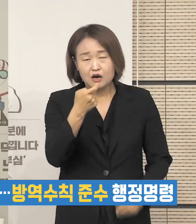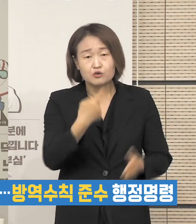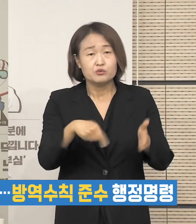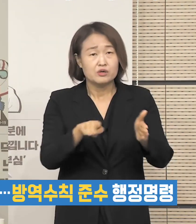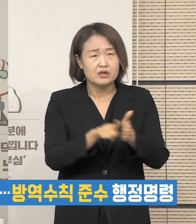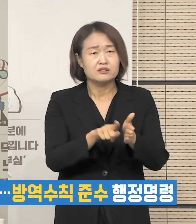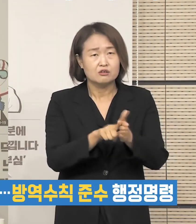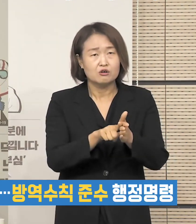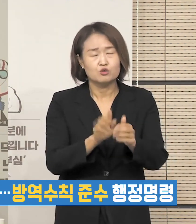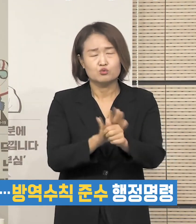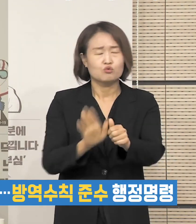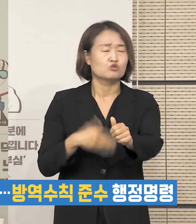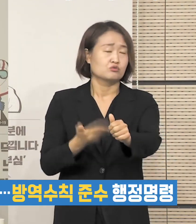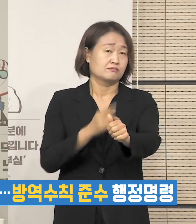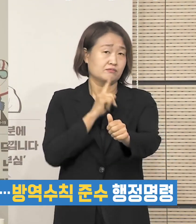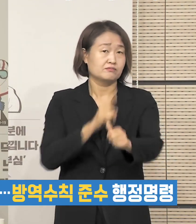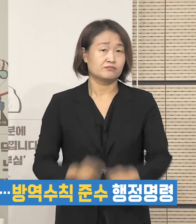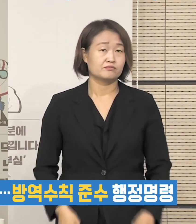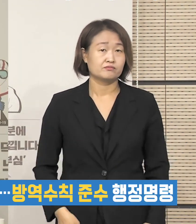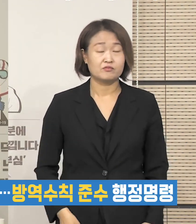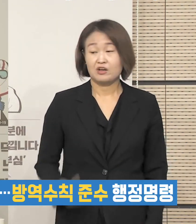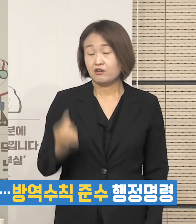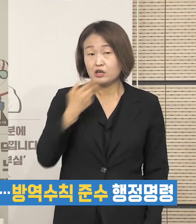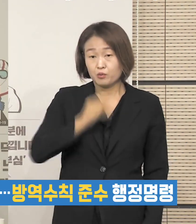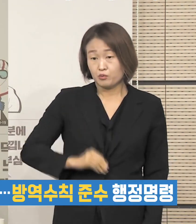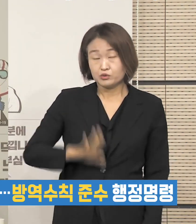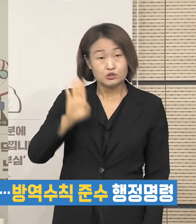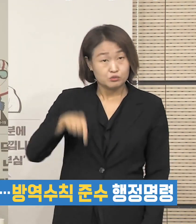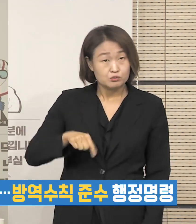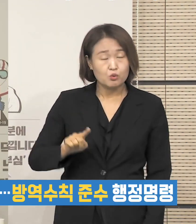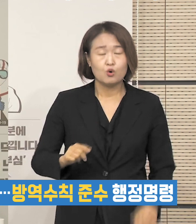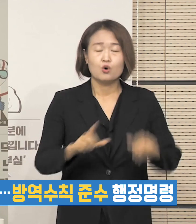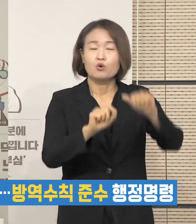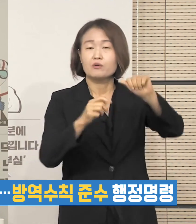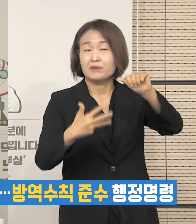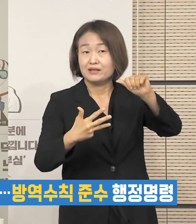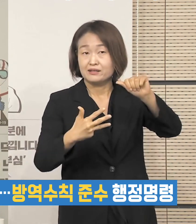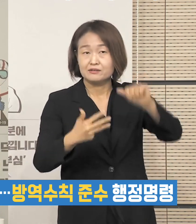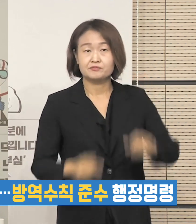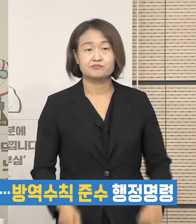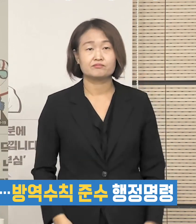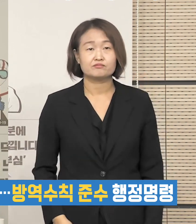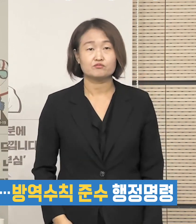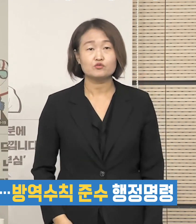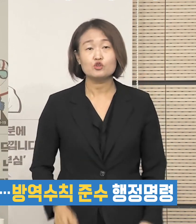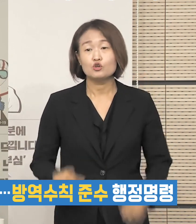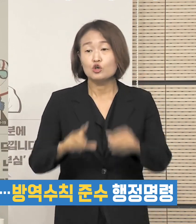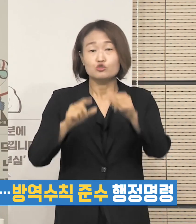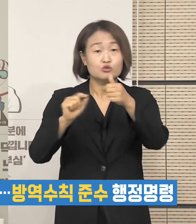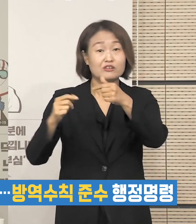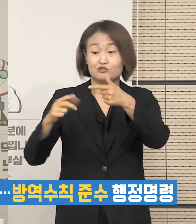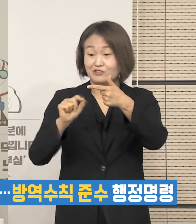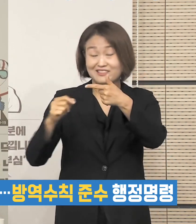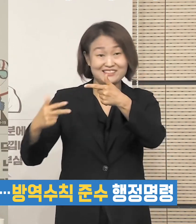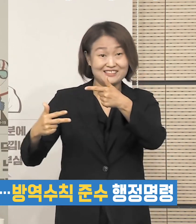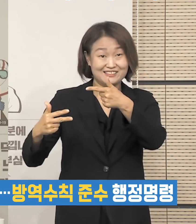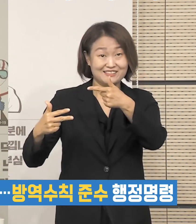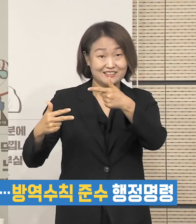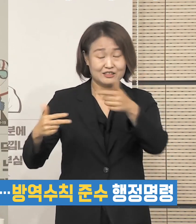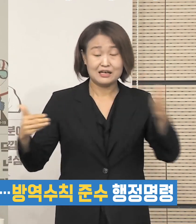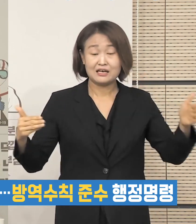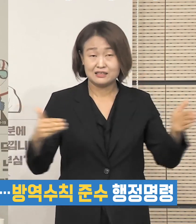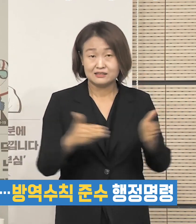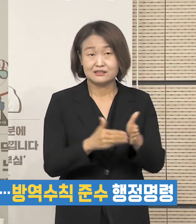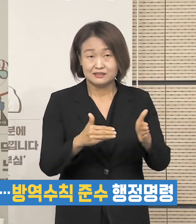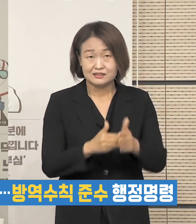바랍니다. 보건복지부는 어제인 5월 8일 20시부터 6월 7일까지 한 달간 클럽